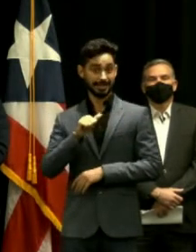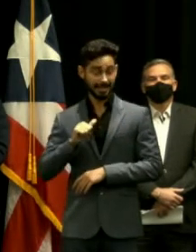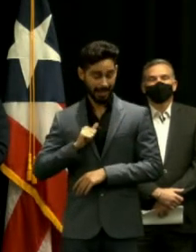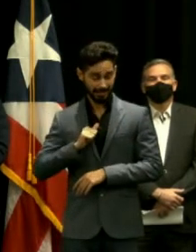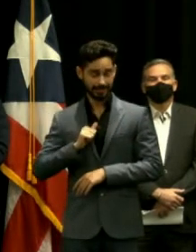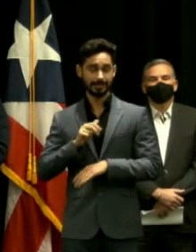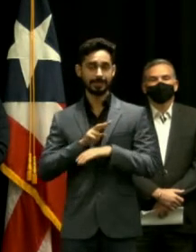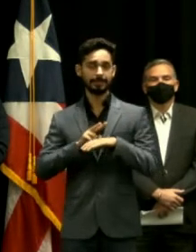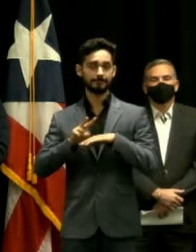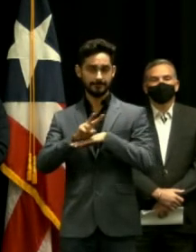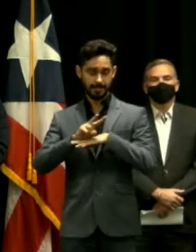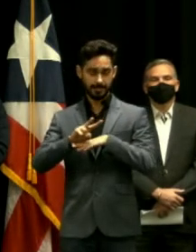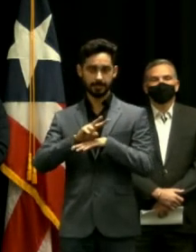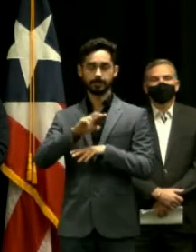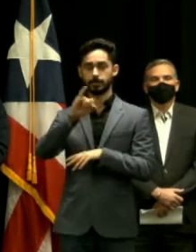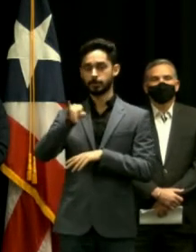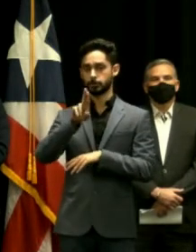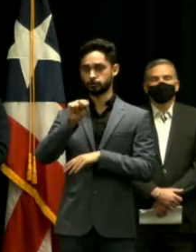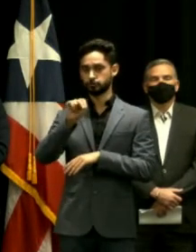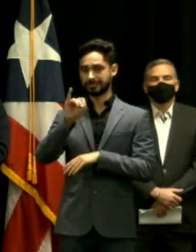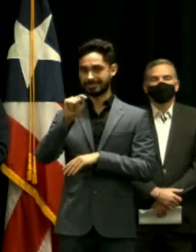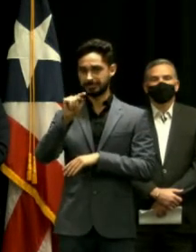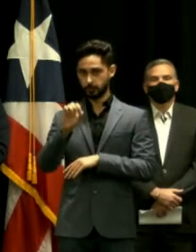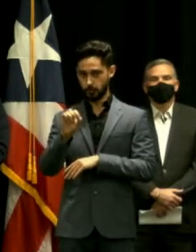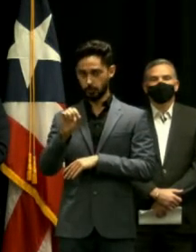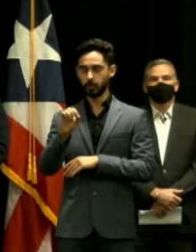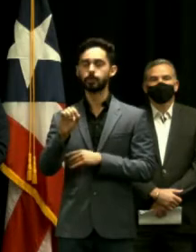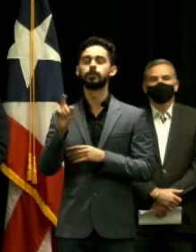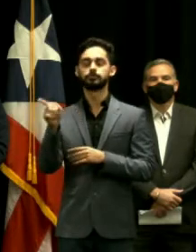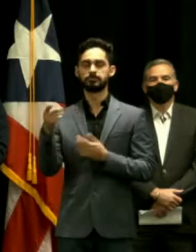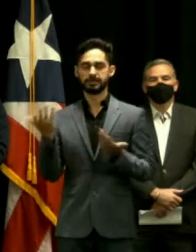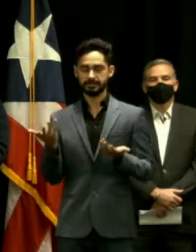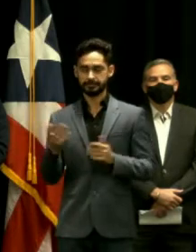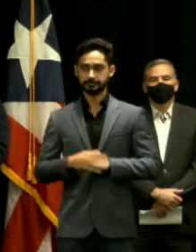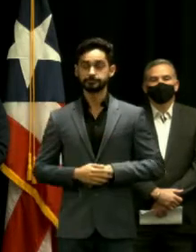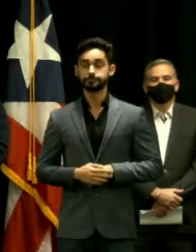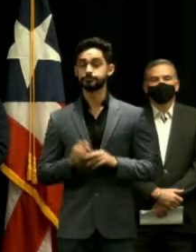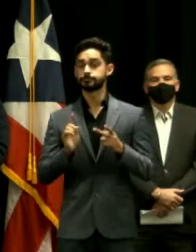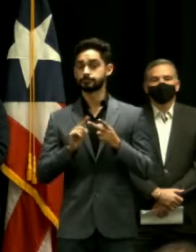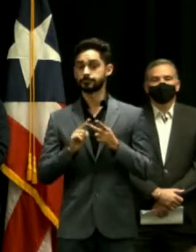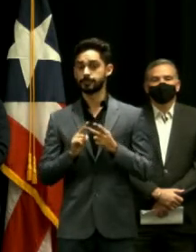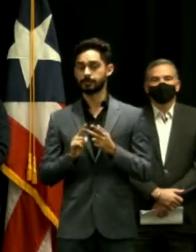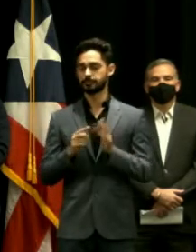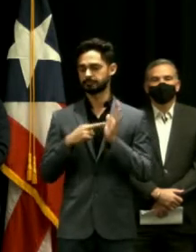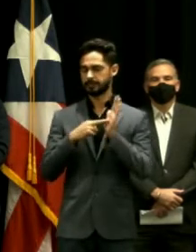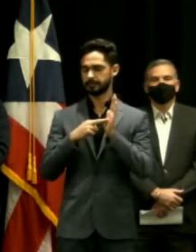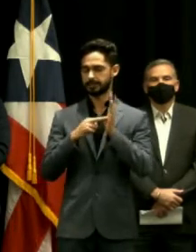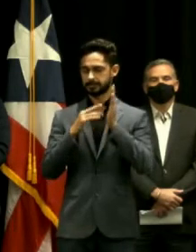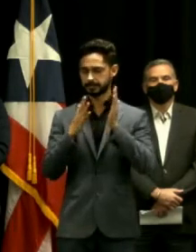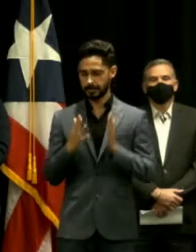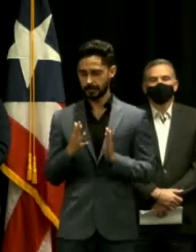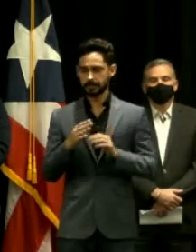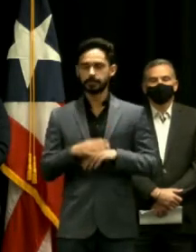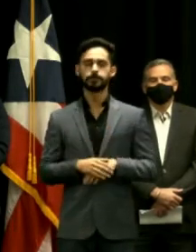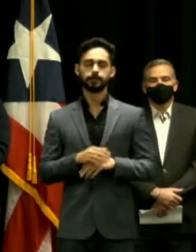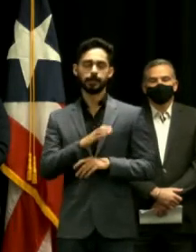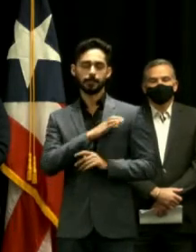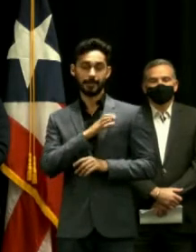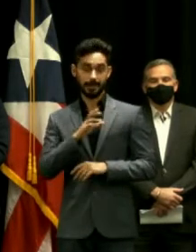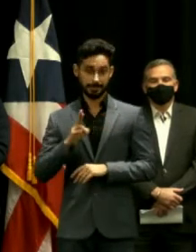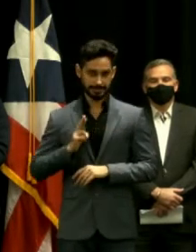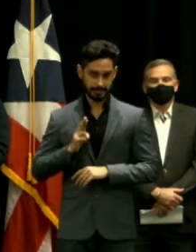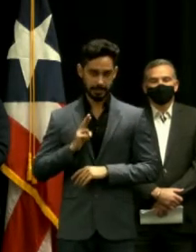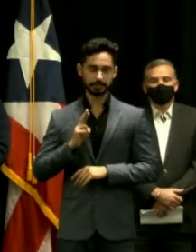Yonito Corsino, el portavoz del Partido Nuevo Progresista en la Cámara de Representantes y